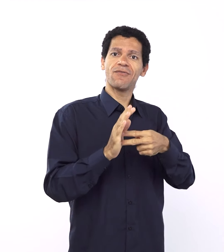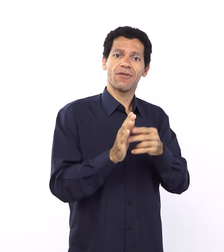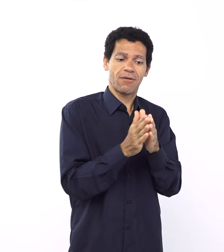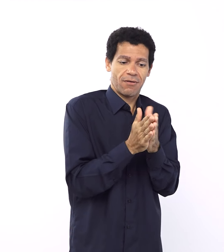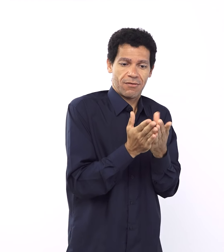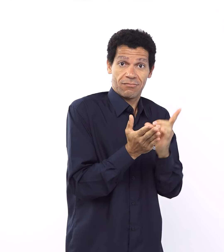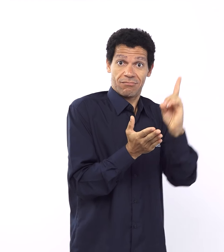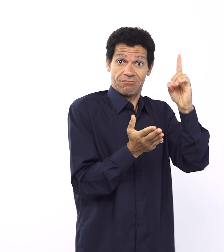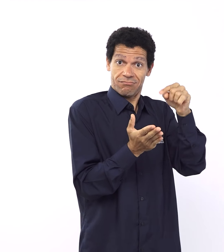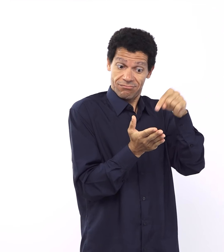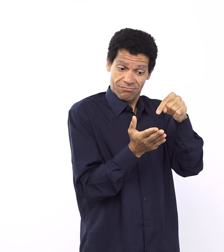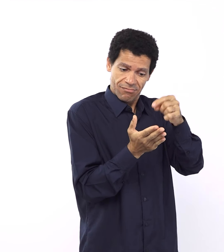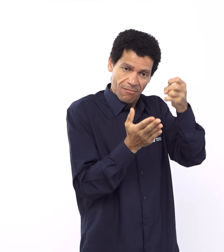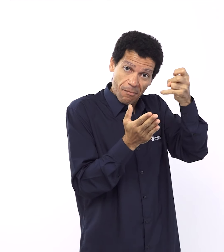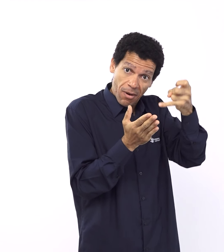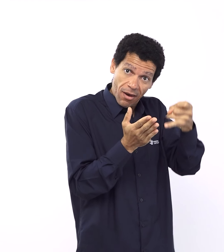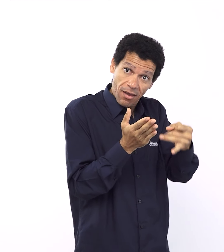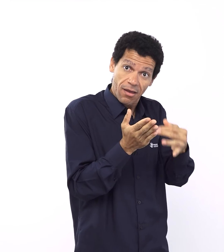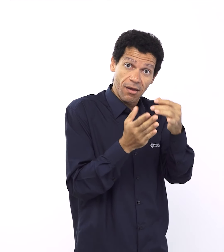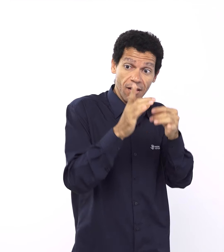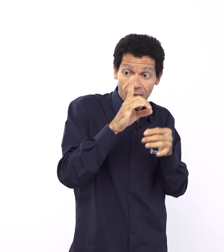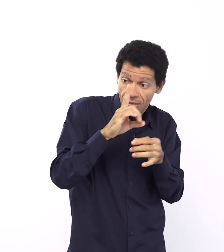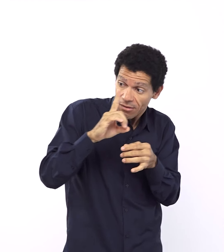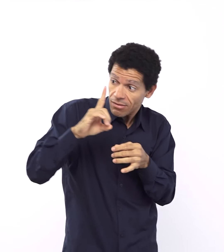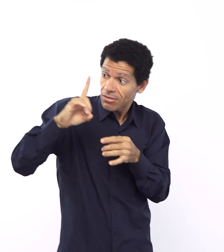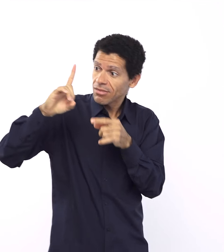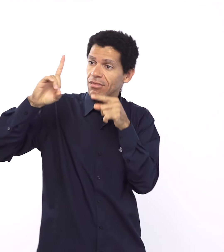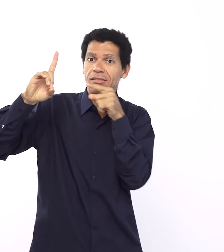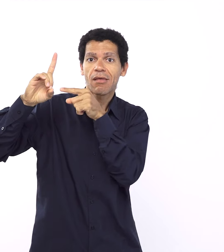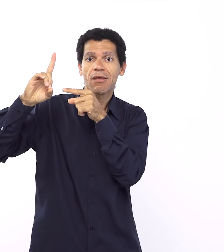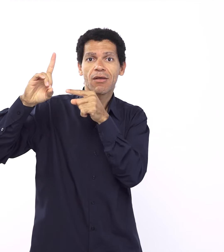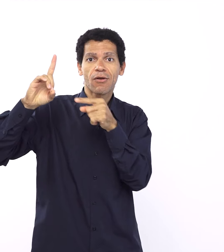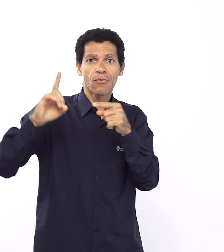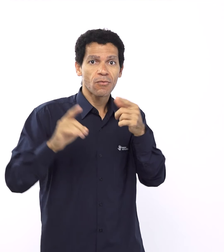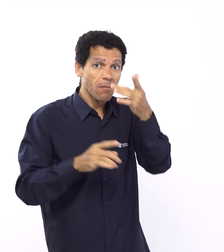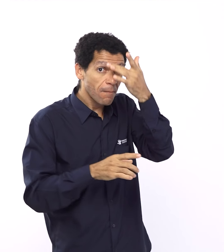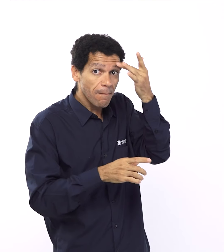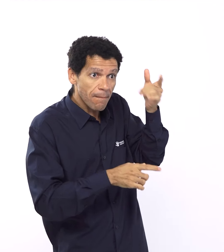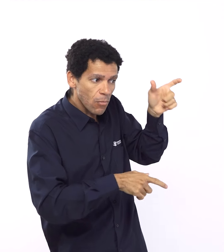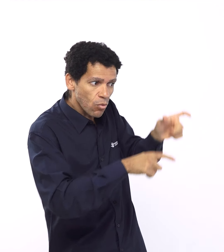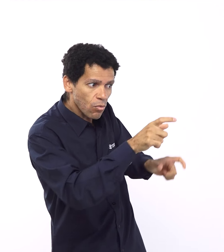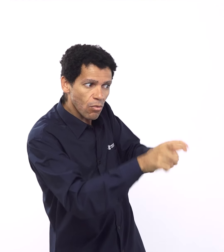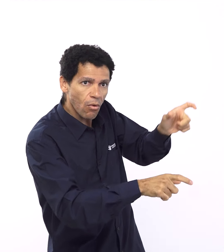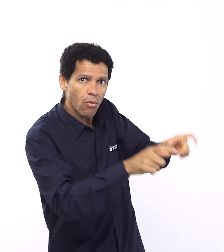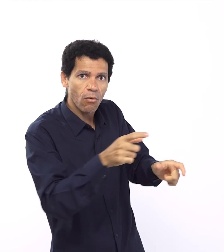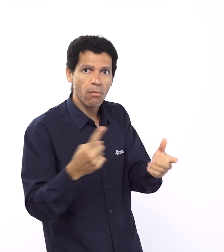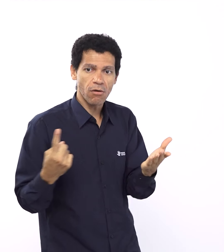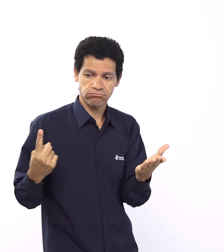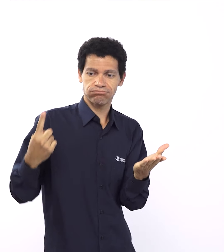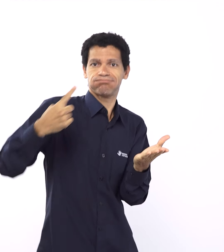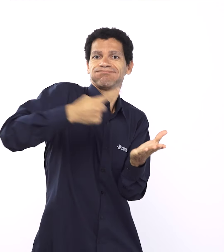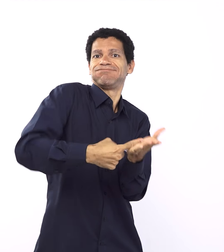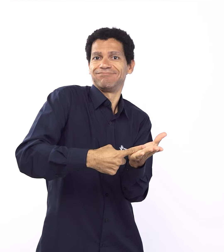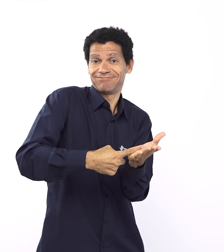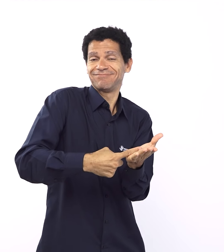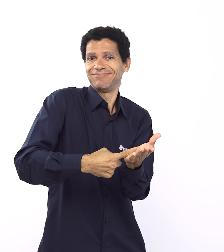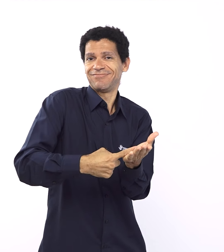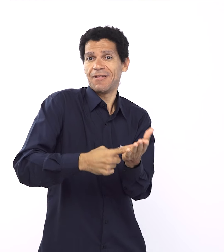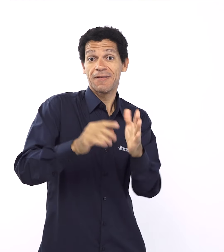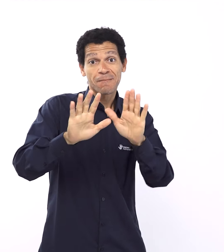alianças, os tratados, os pactos que eram feitos no mundo secular, pagão da época. Na realidade, ela aparece na mesma